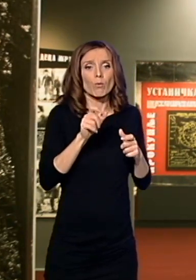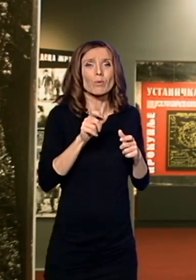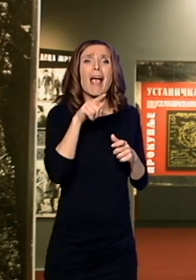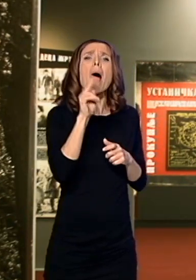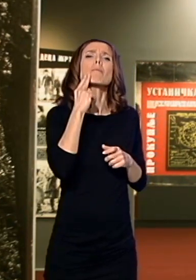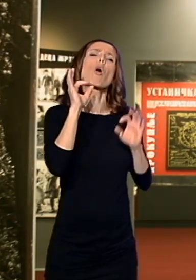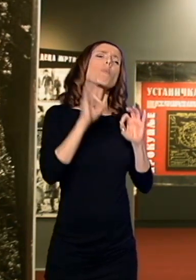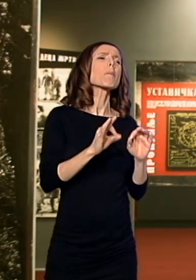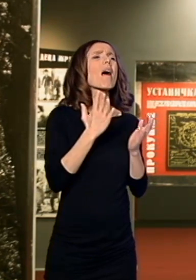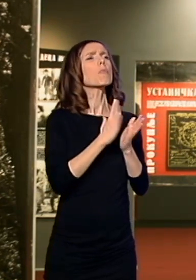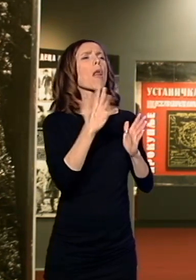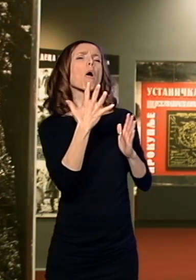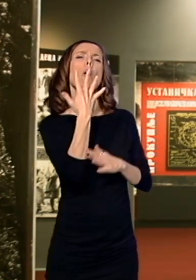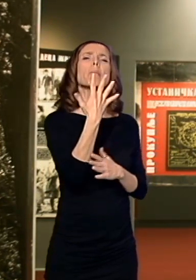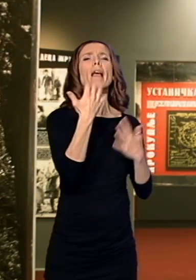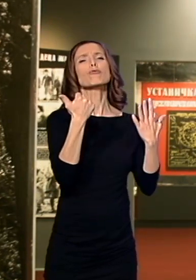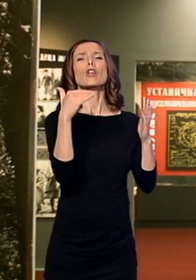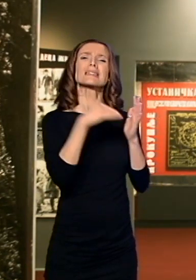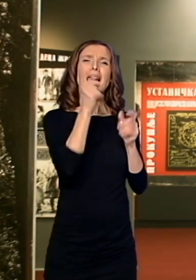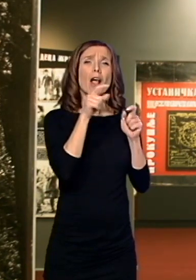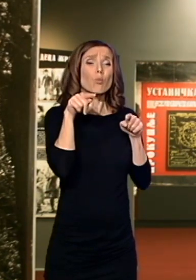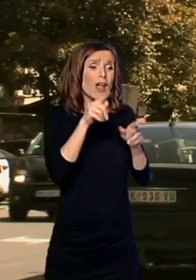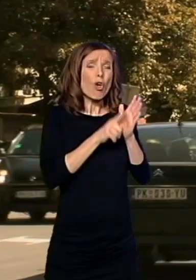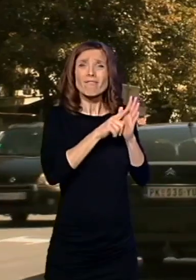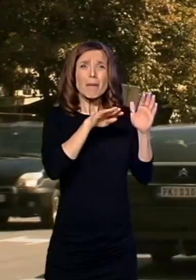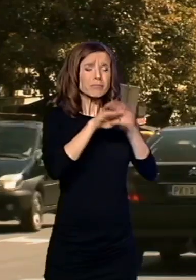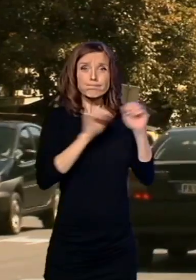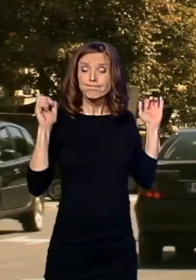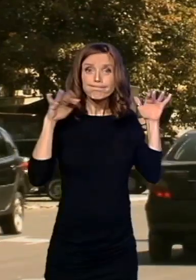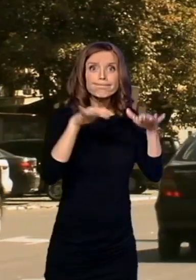sa 5.6 hiljeda, sa nekak u tom periodu vrlo skoro nekde 20 hiljeda.